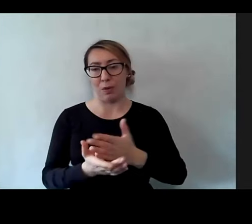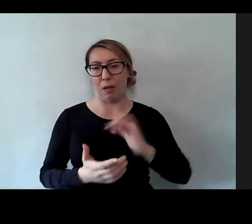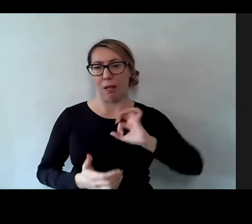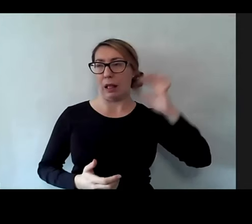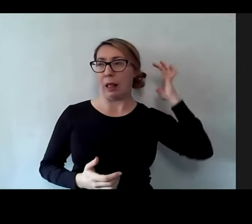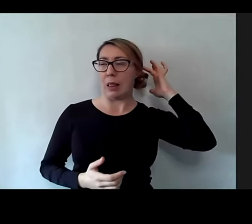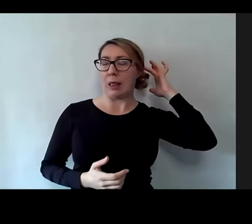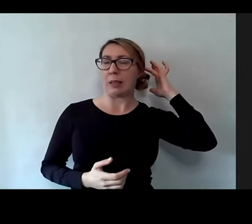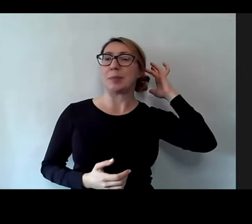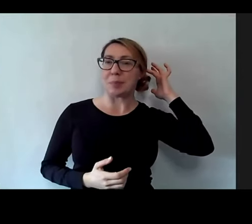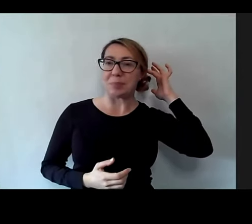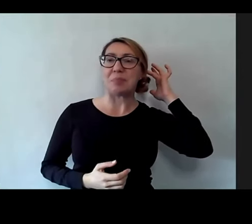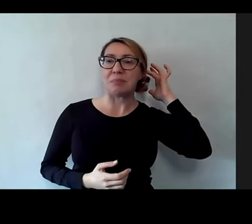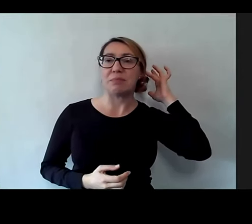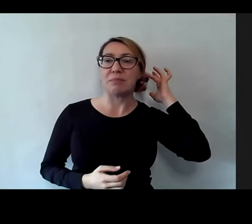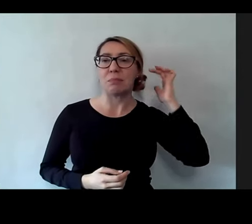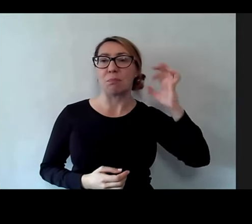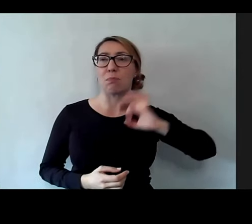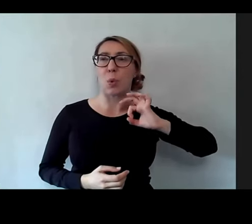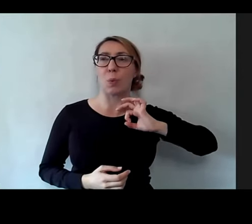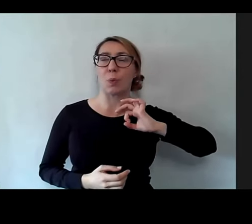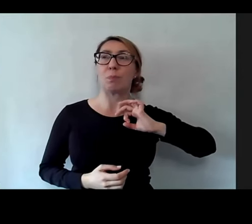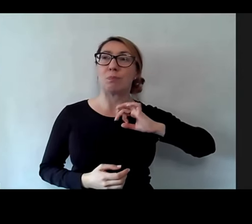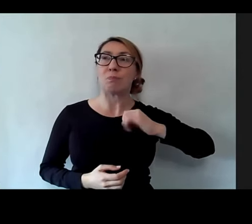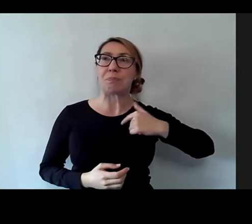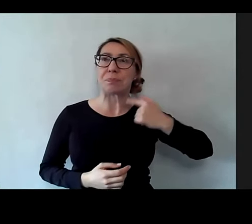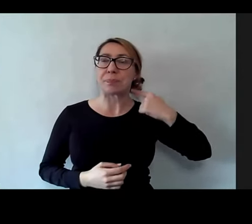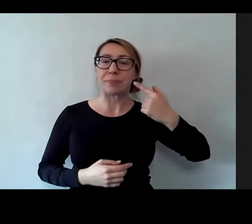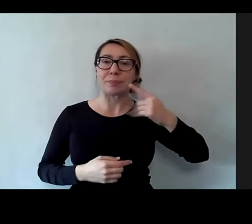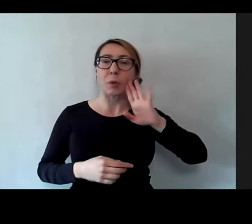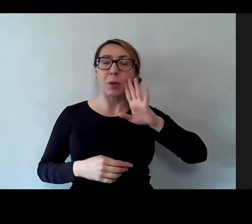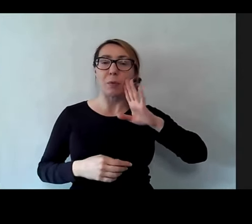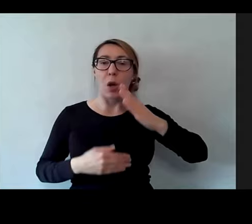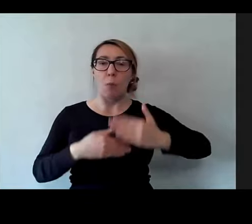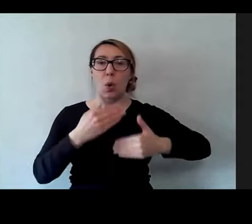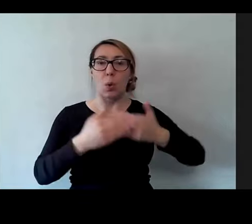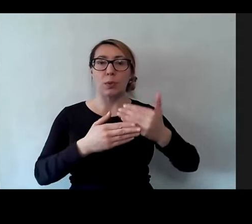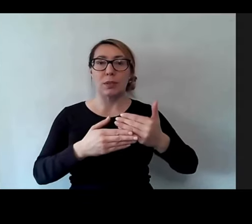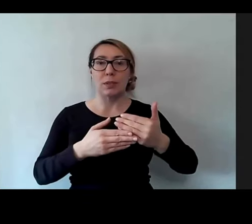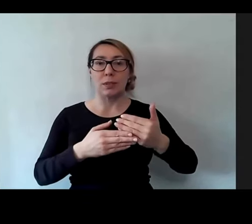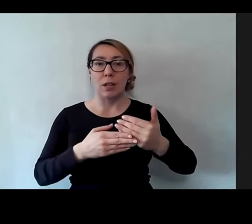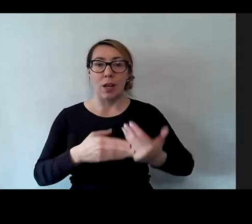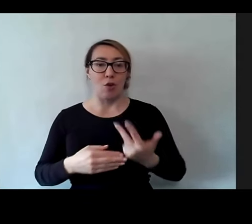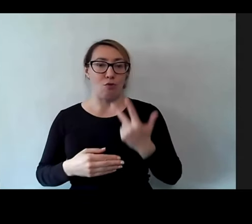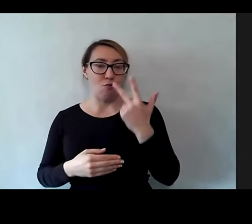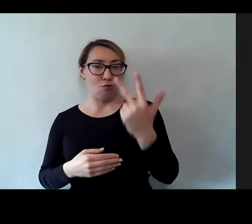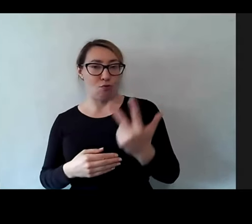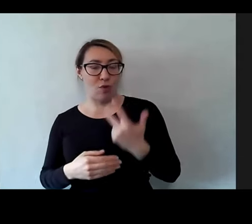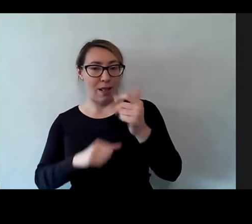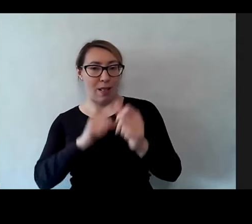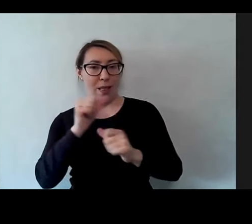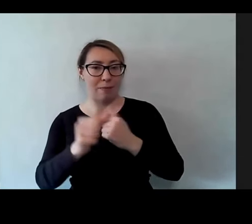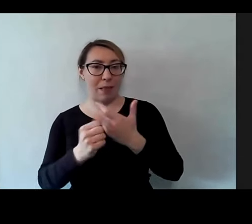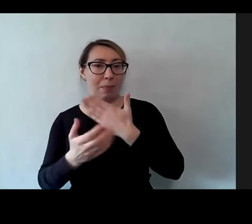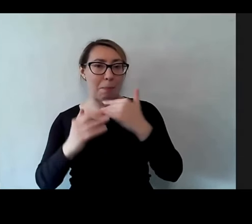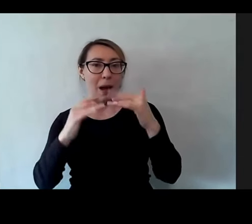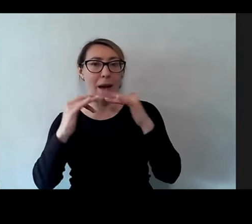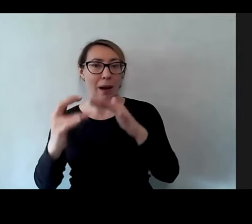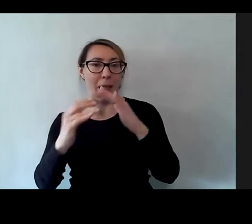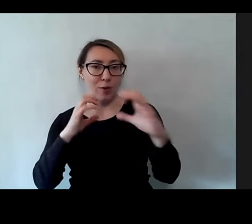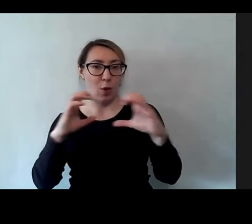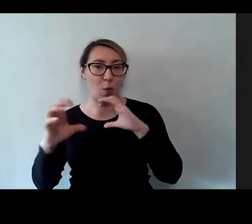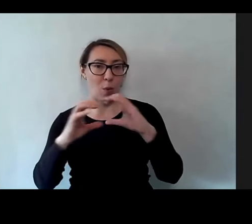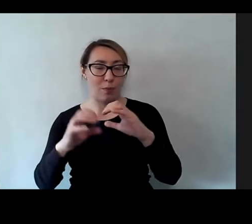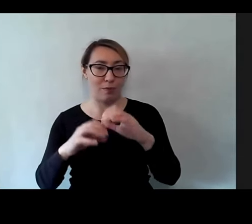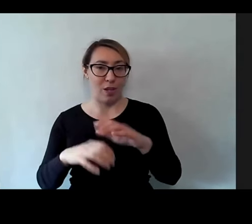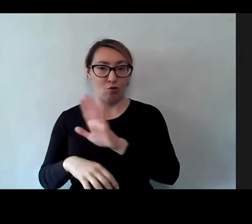dzieje się taki proces pozbawienia przez trzy lata relacji komunikacyjnych dziecka